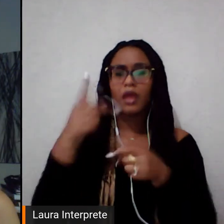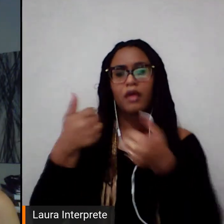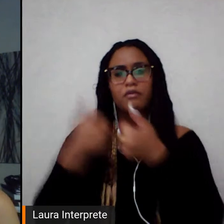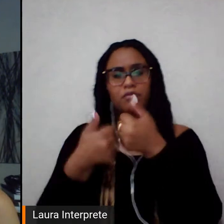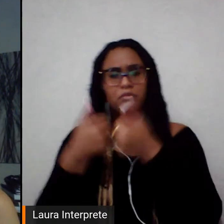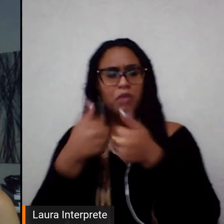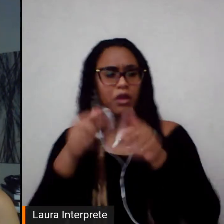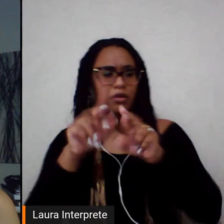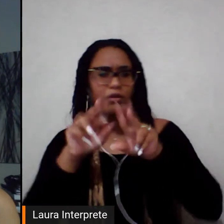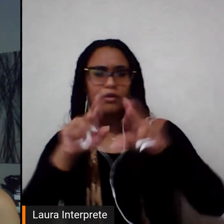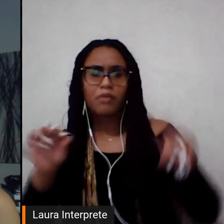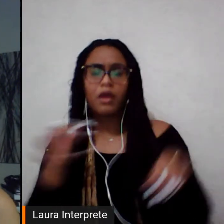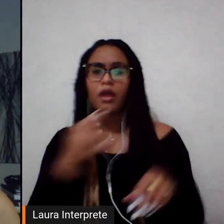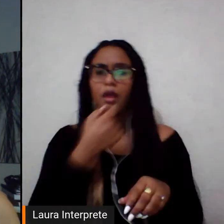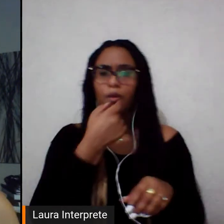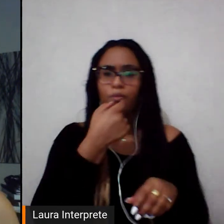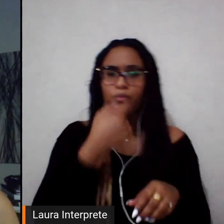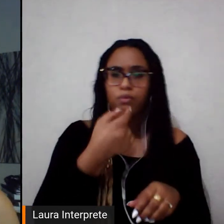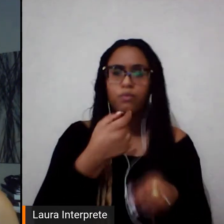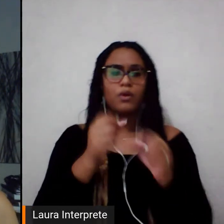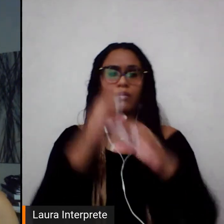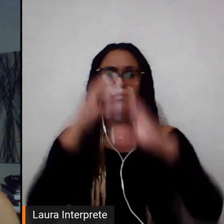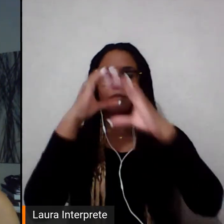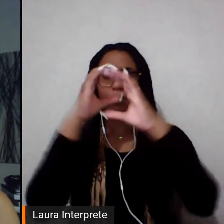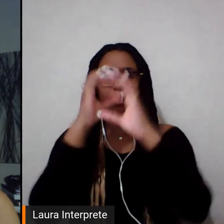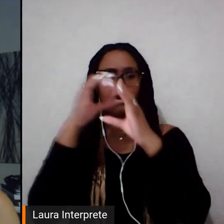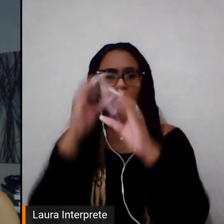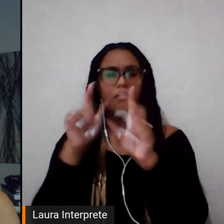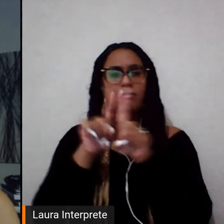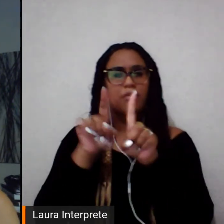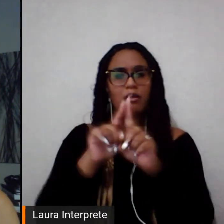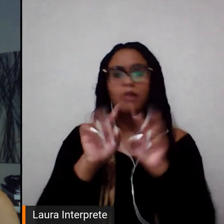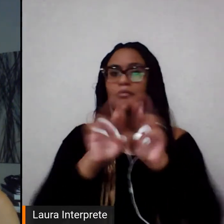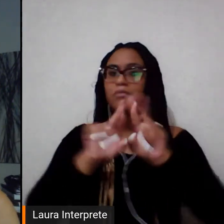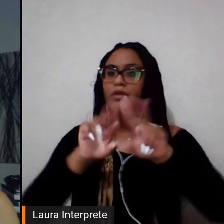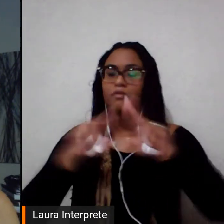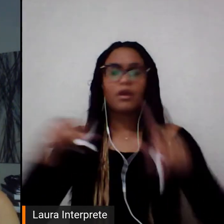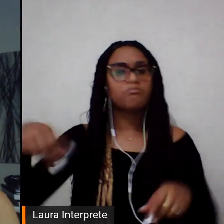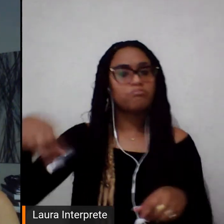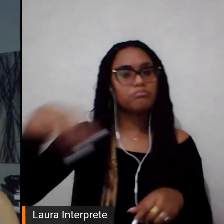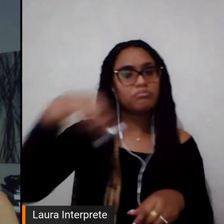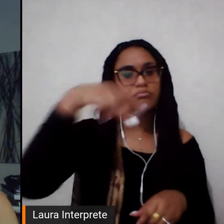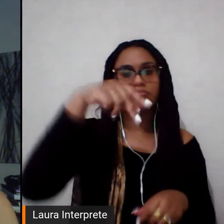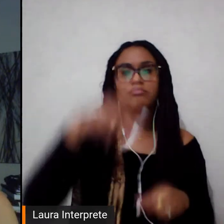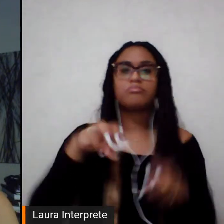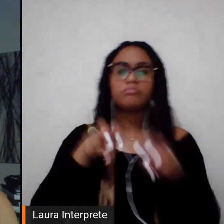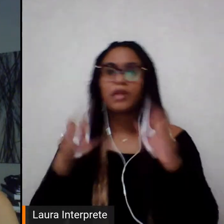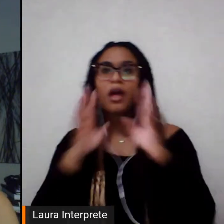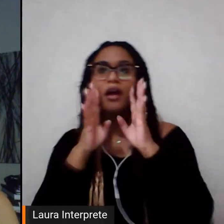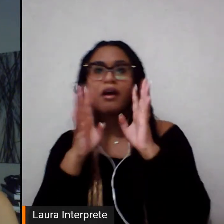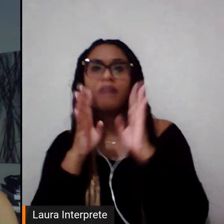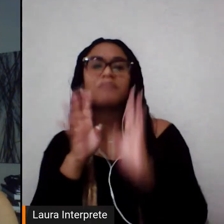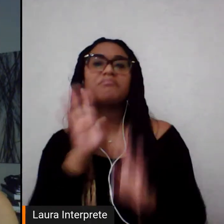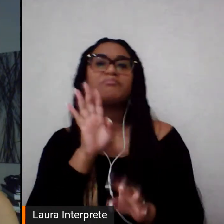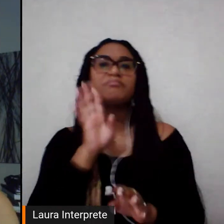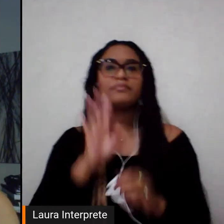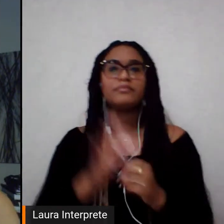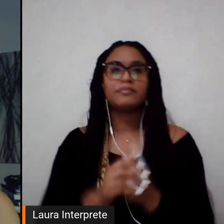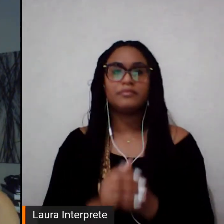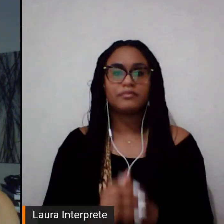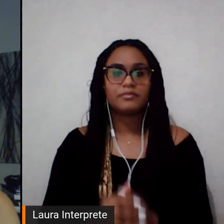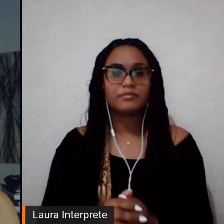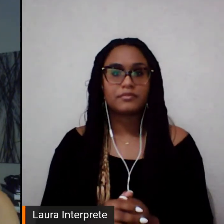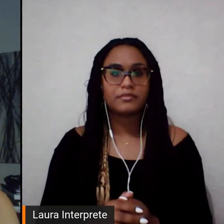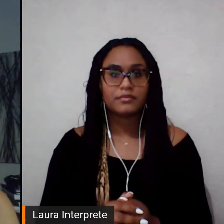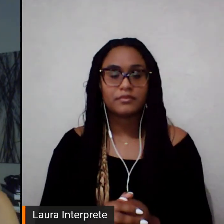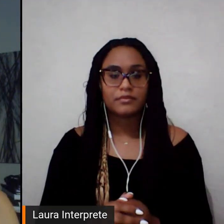arbitragem, na imprensa e a livre circulação nas arquibancadas. A reflexão coletiva sobre os avanços